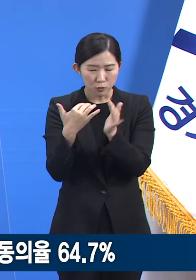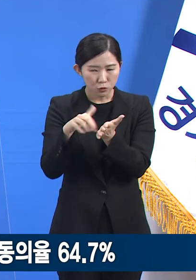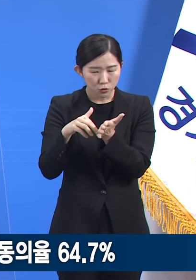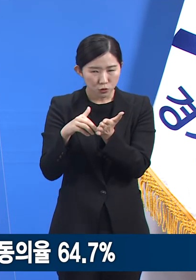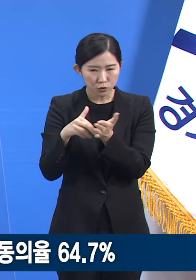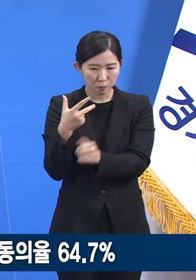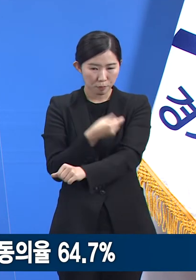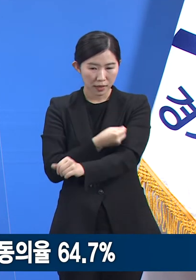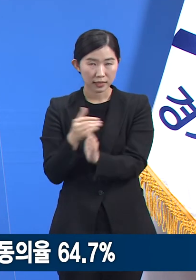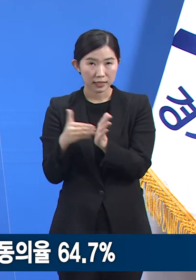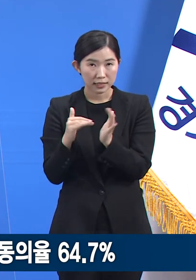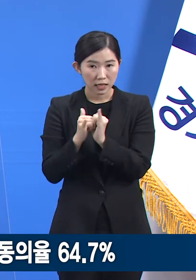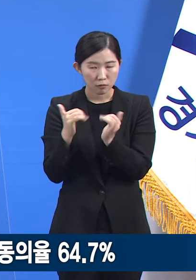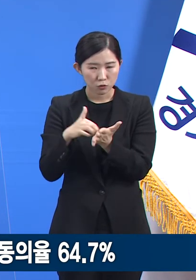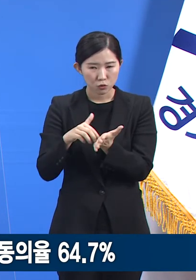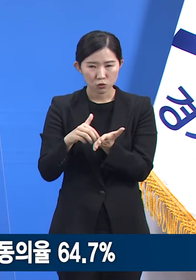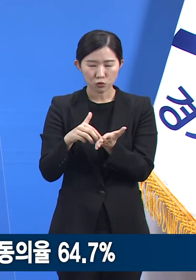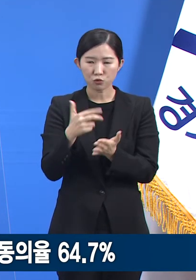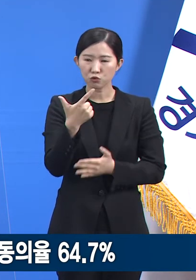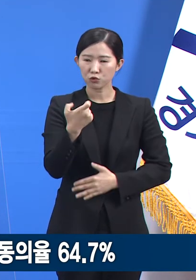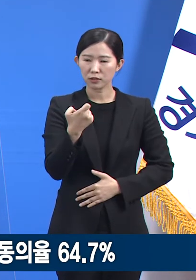64.7%입니다.